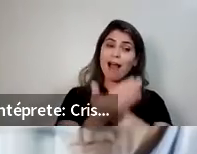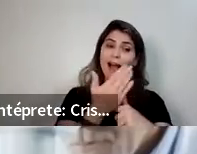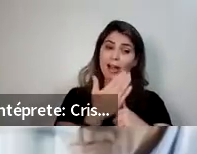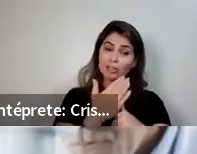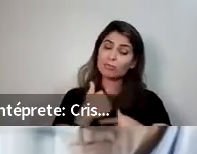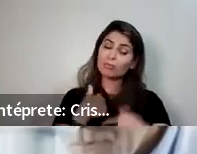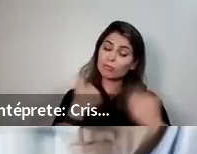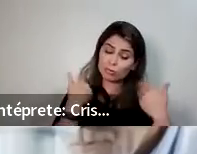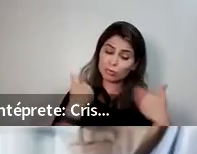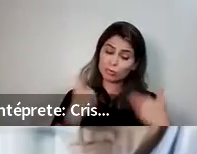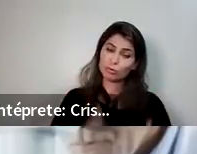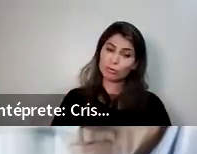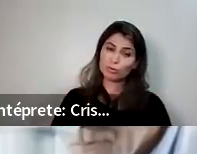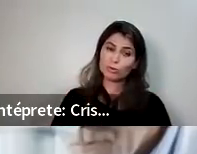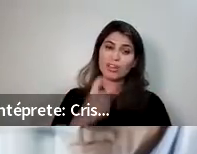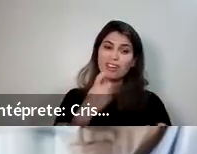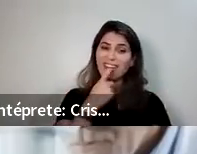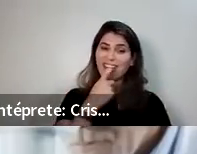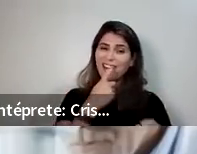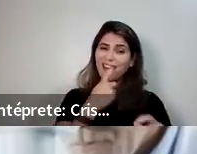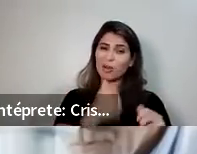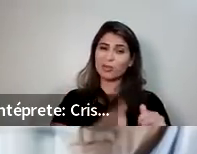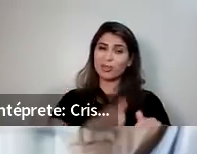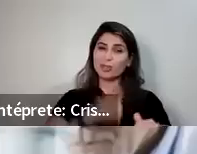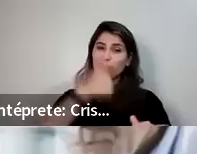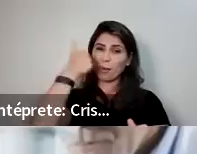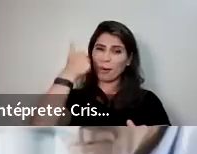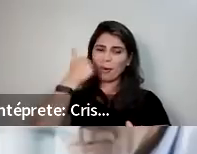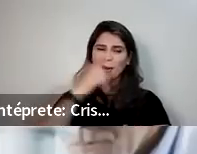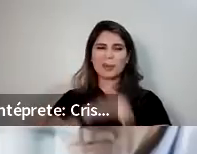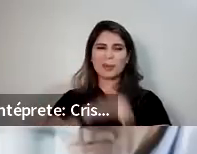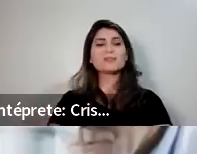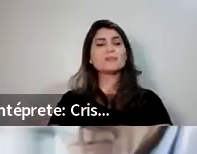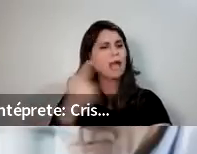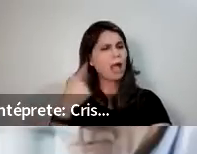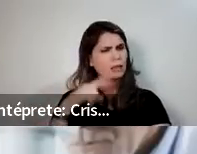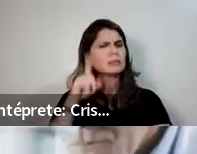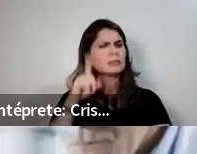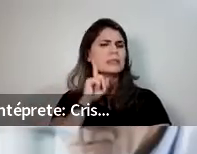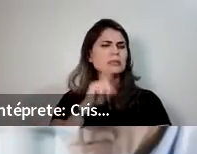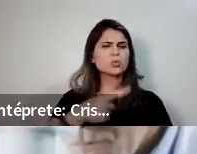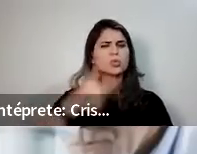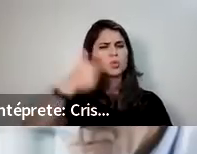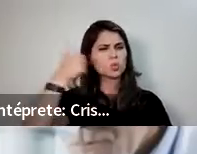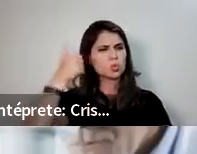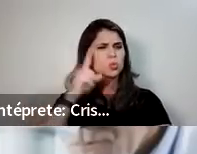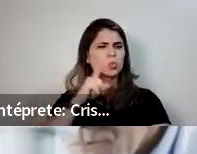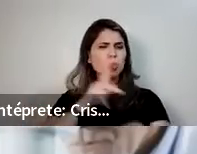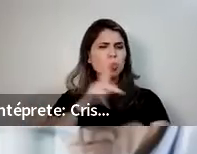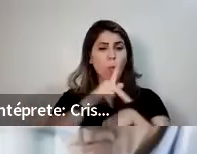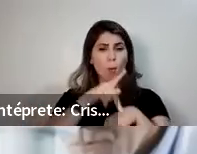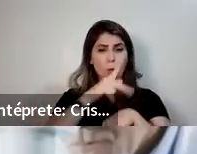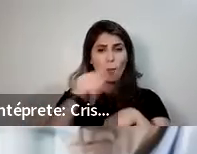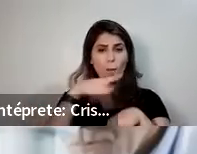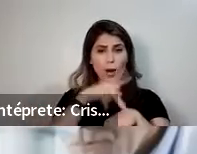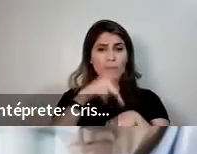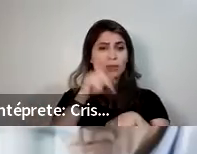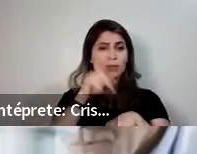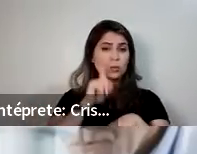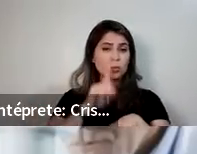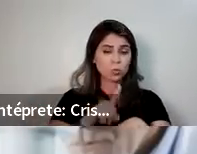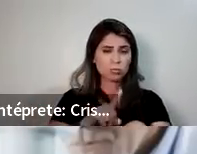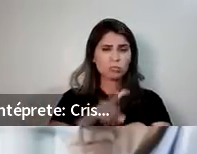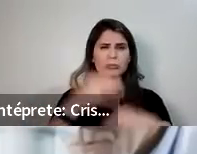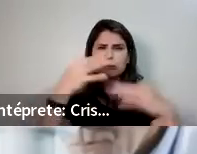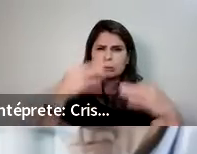adequação da formação da matriz óssea. Inclusive, lá nos Estados Unidos ficou comprovado que esse projeto, você vê, até nos